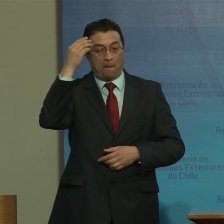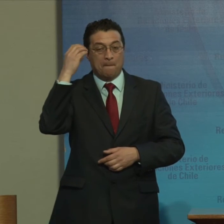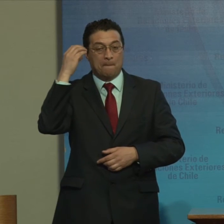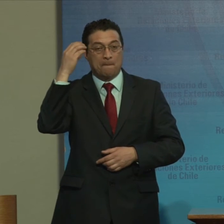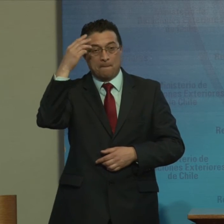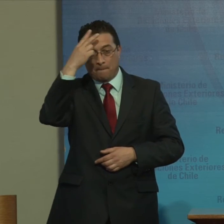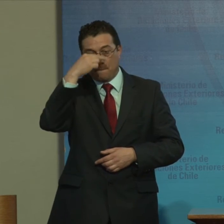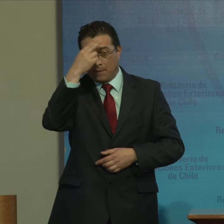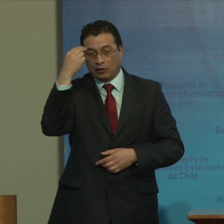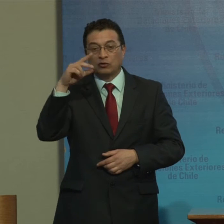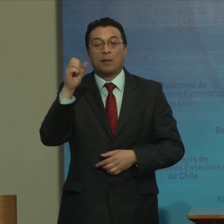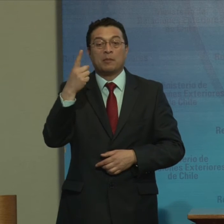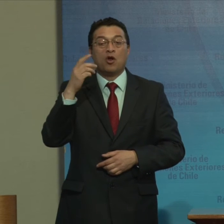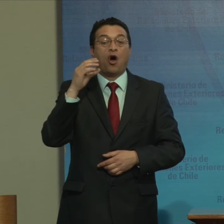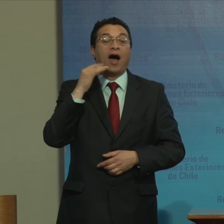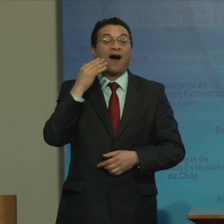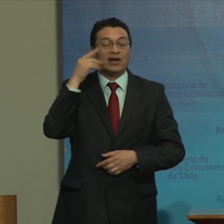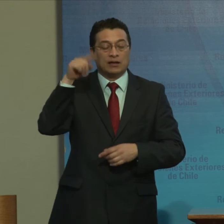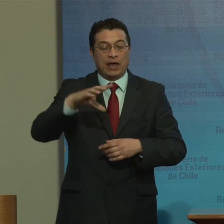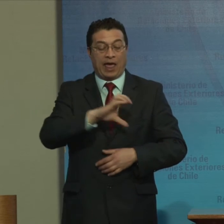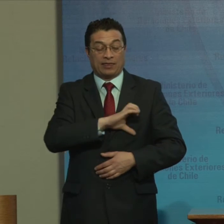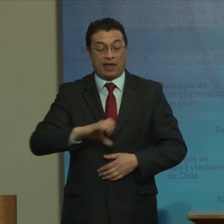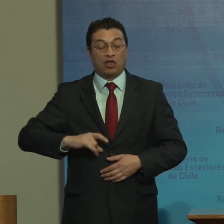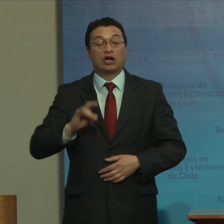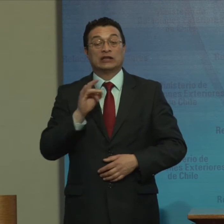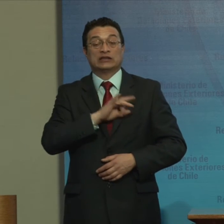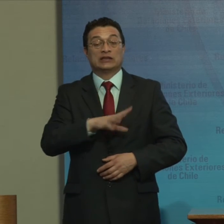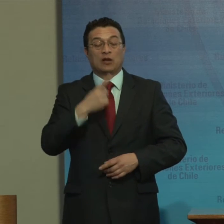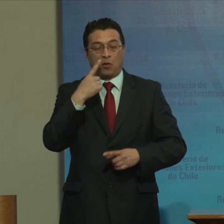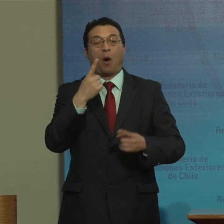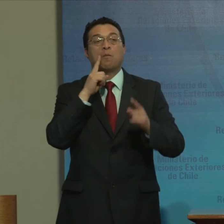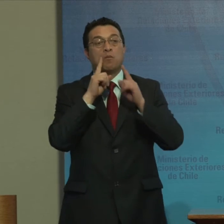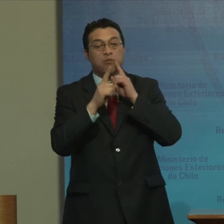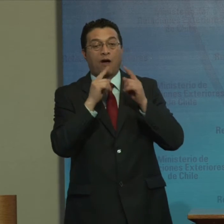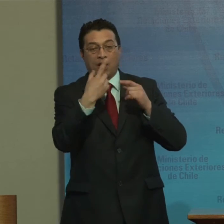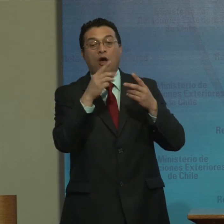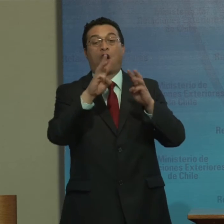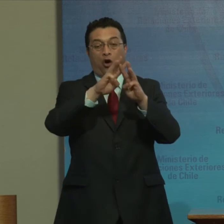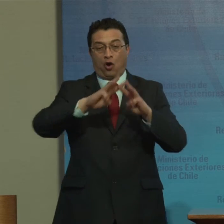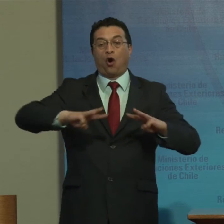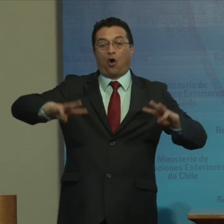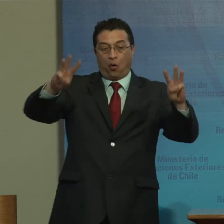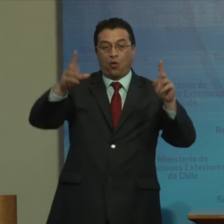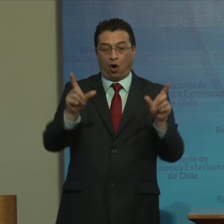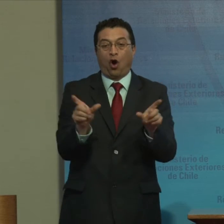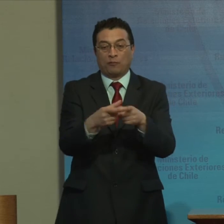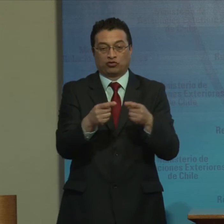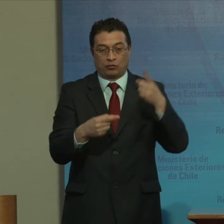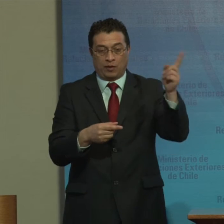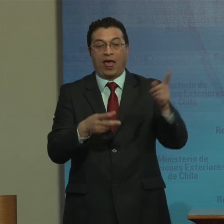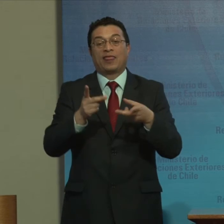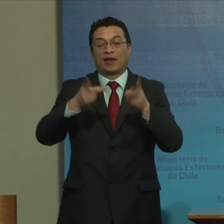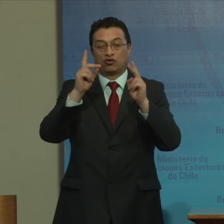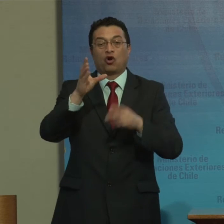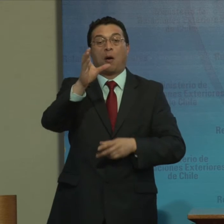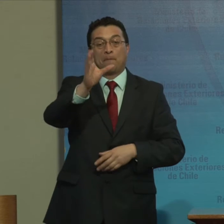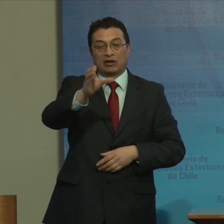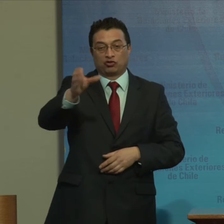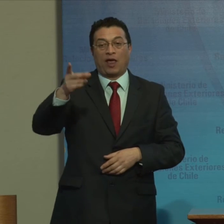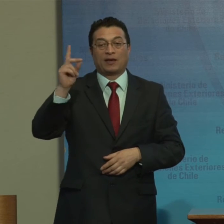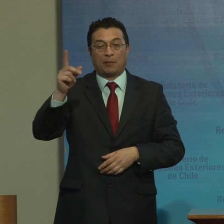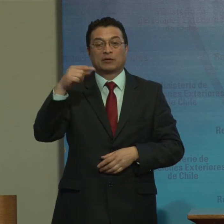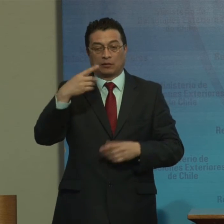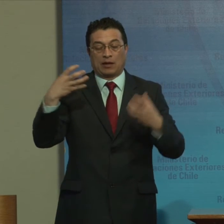1 de abril En curso El Estado Chileno Fue sometido Al primer examen Ante el Comité De Naciones Unidas De los Derechos De las Personas Con Discapacidad